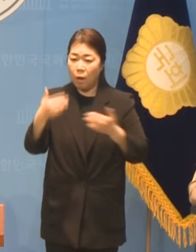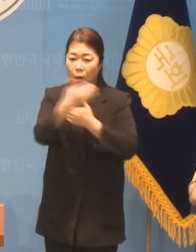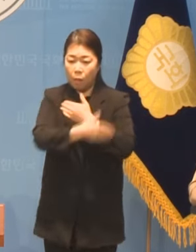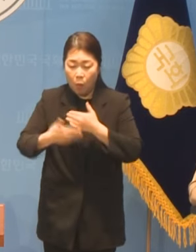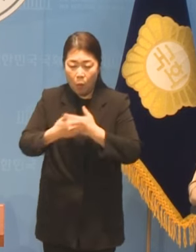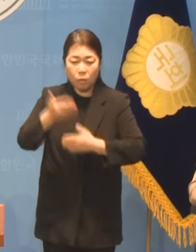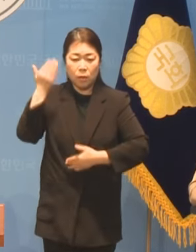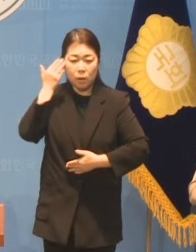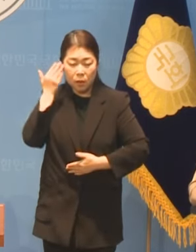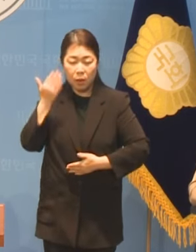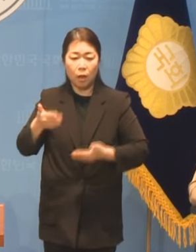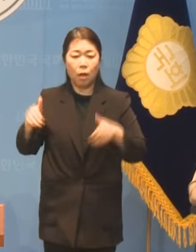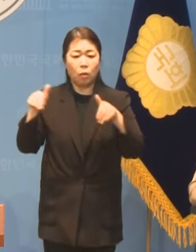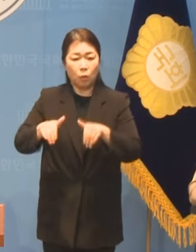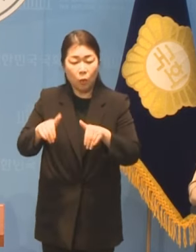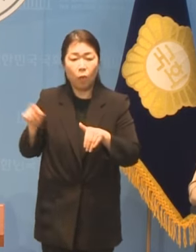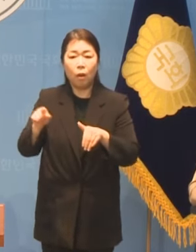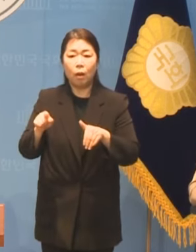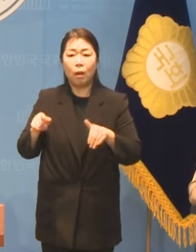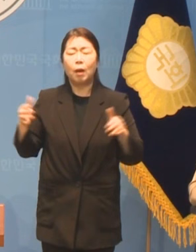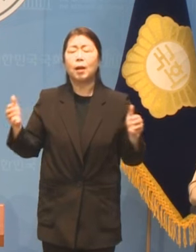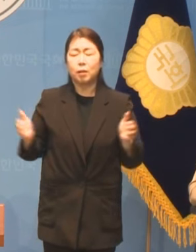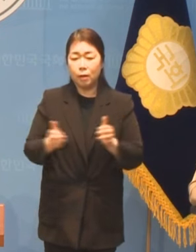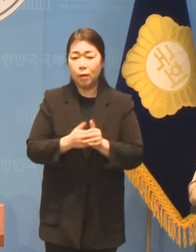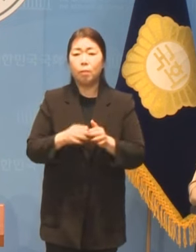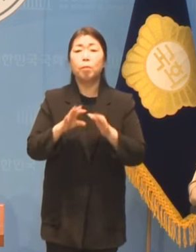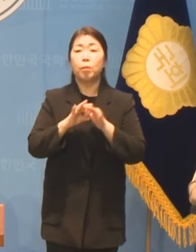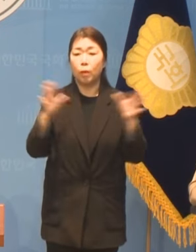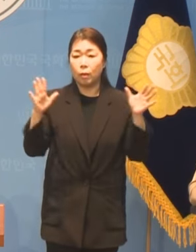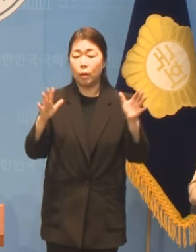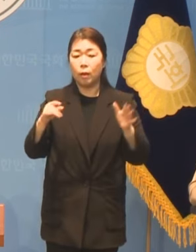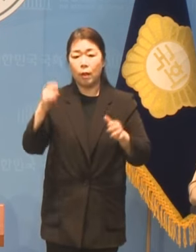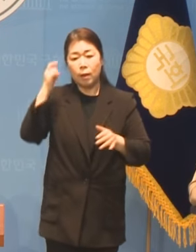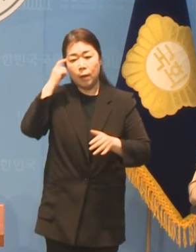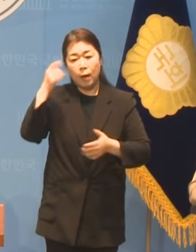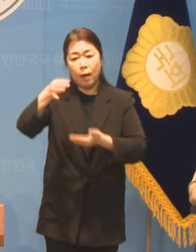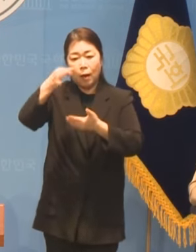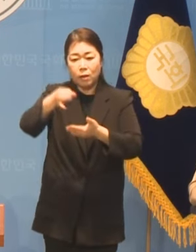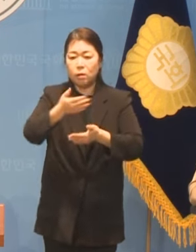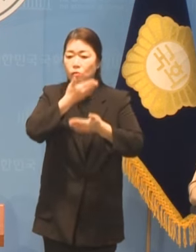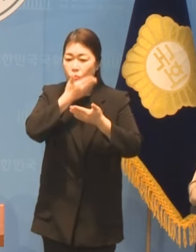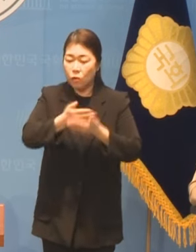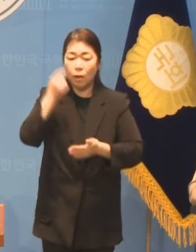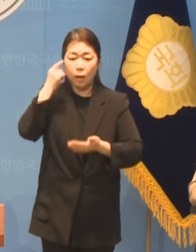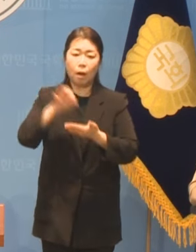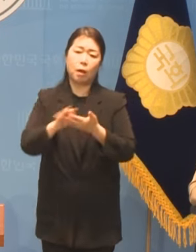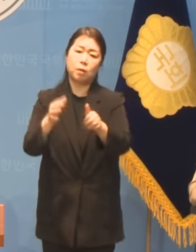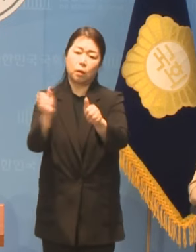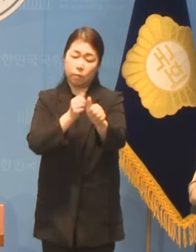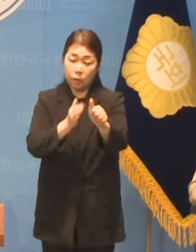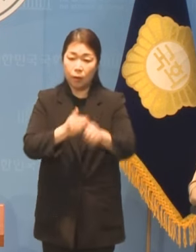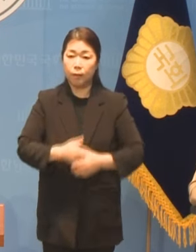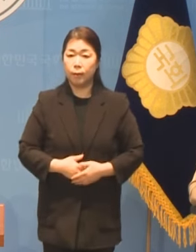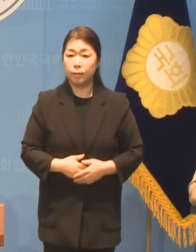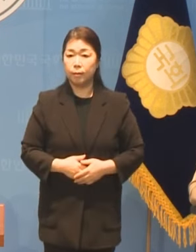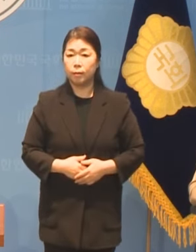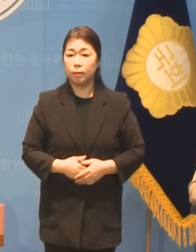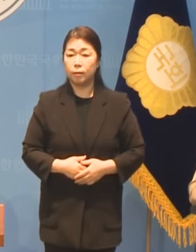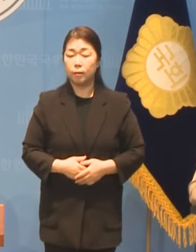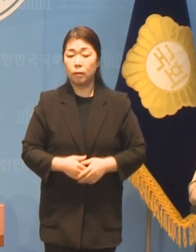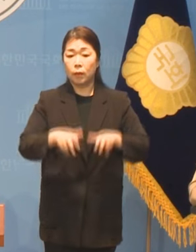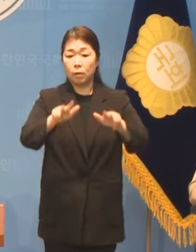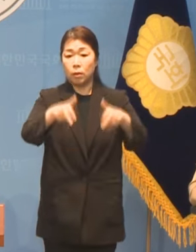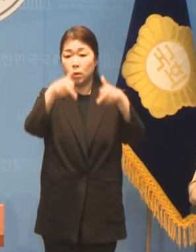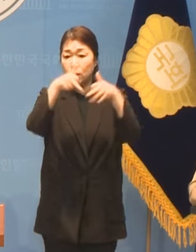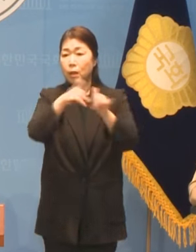가치노동까지 존중받는 나라이기를 바랍니다 장애인이 마주한 현실과 산재에 있는 과제를 지금의